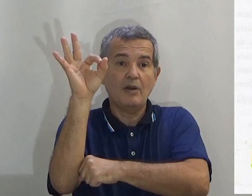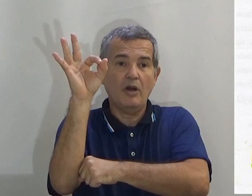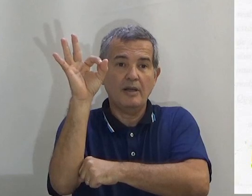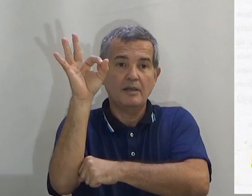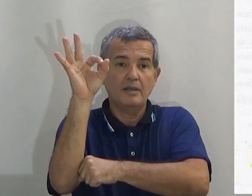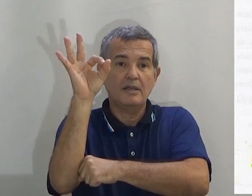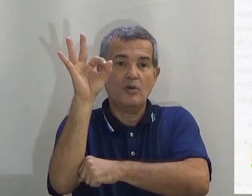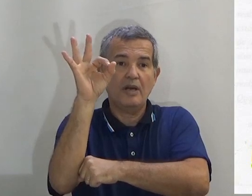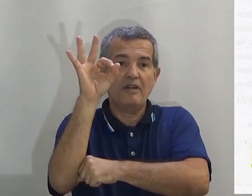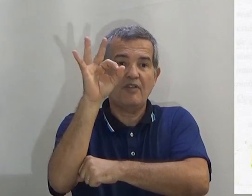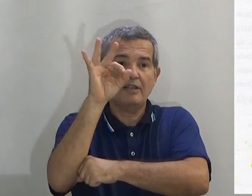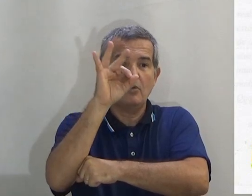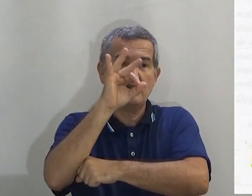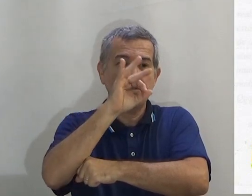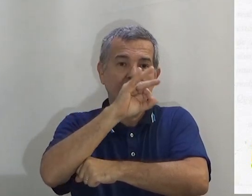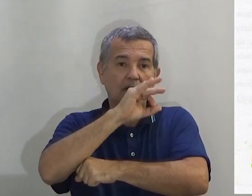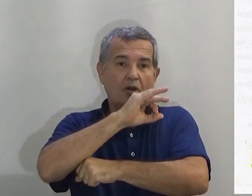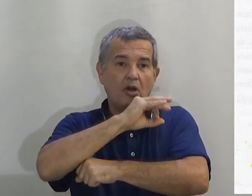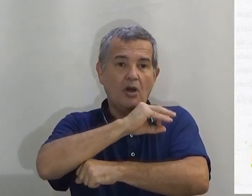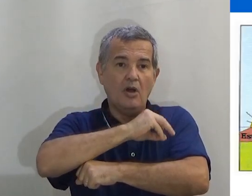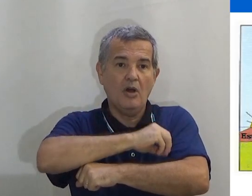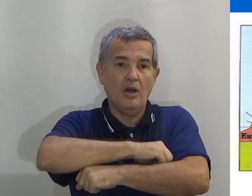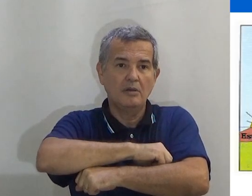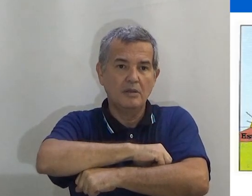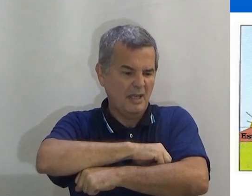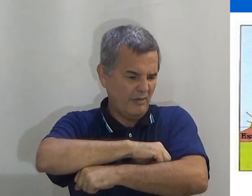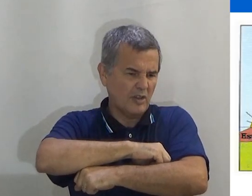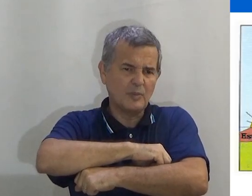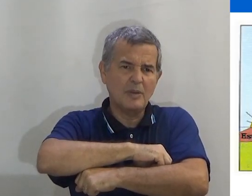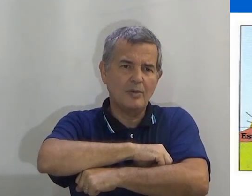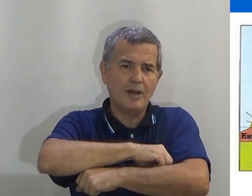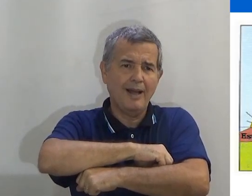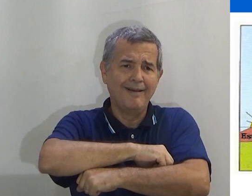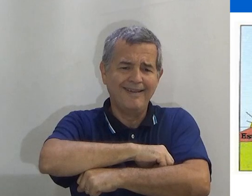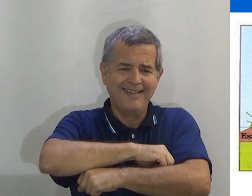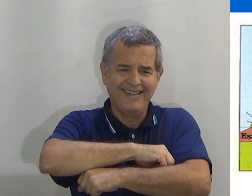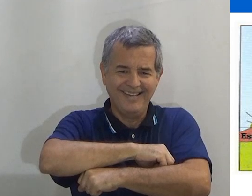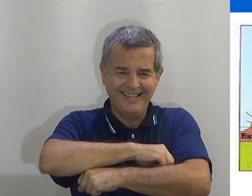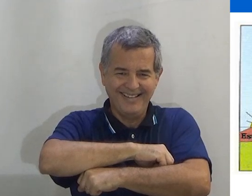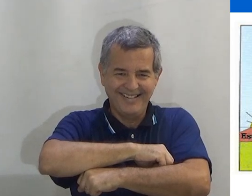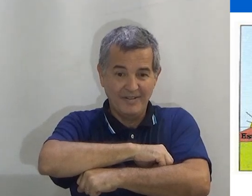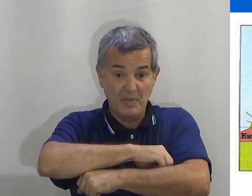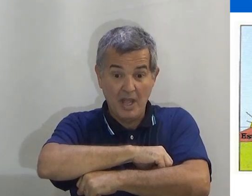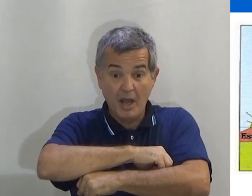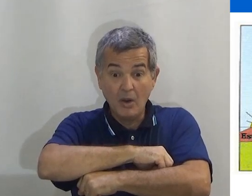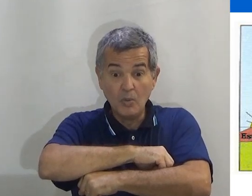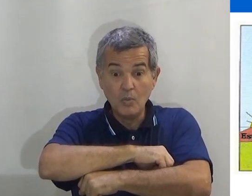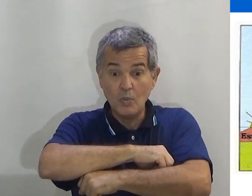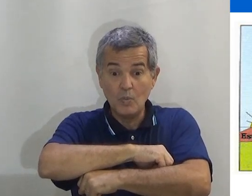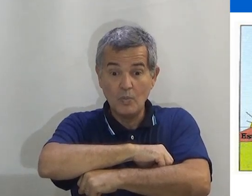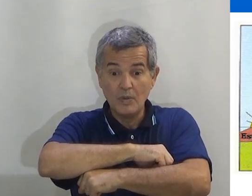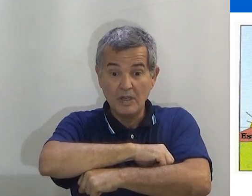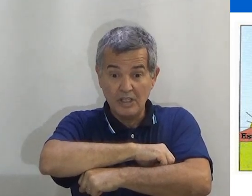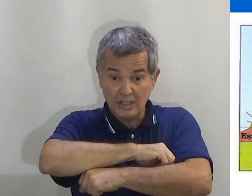E agora? E agora vai ficar de noite? Oh, oh, oh! Ele volta para o mesmo lugar? Não.